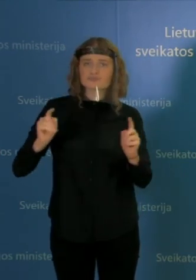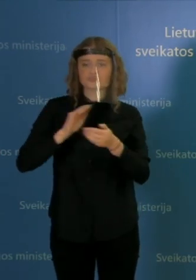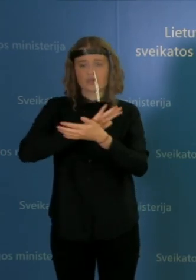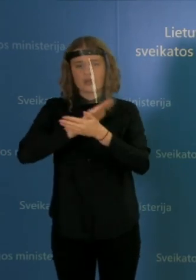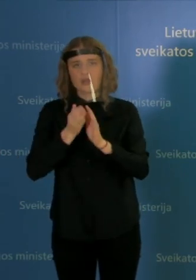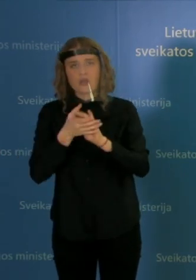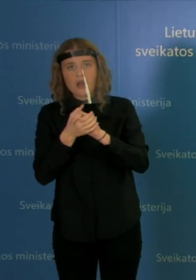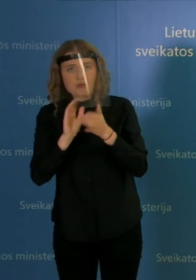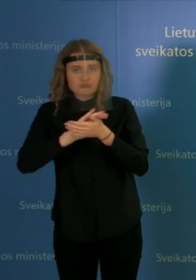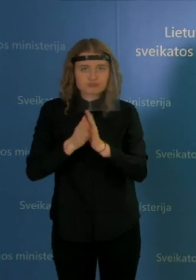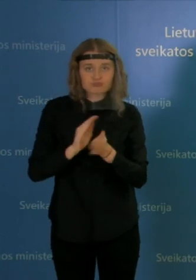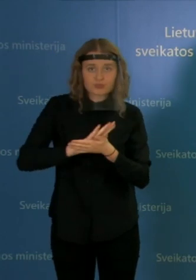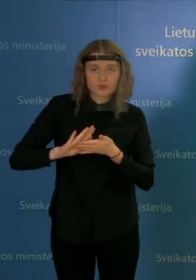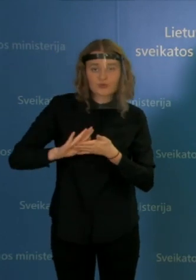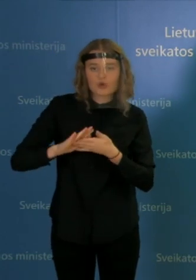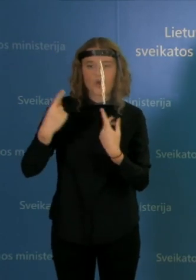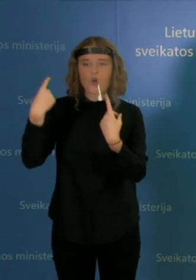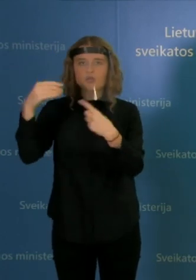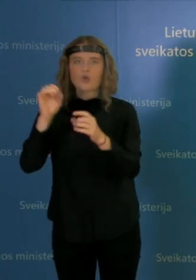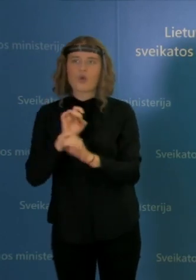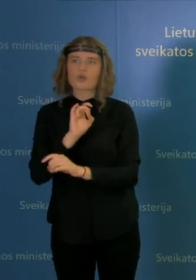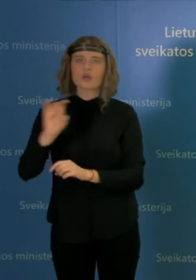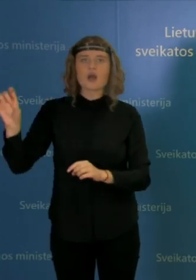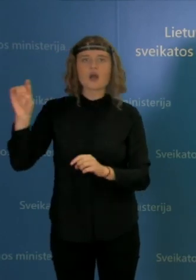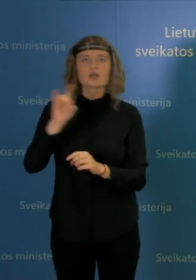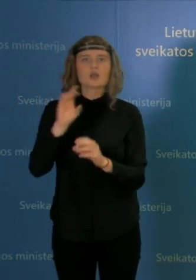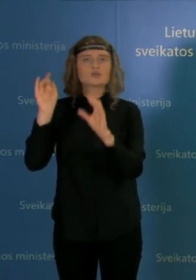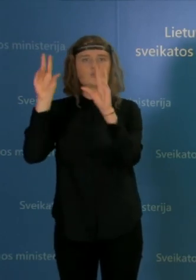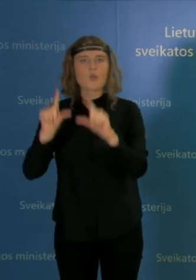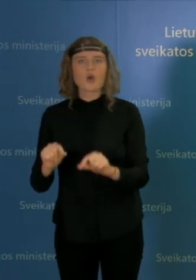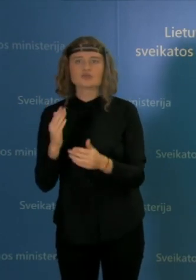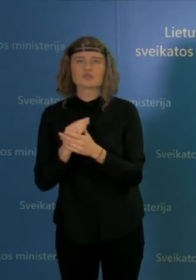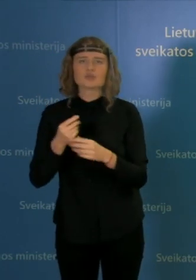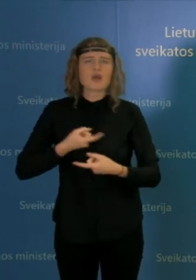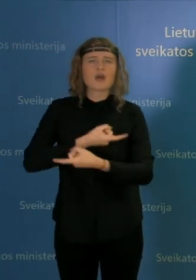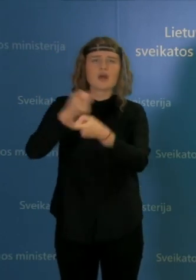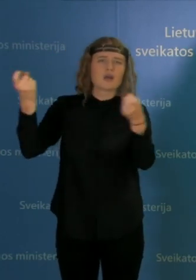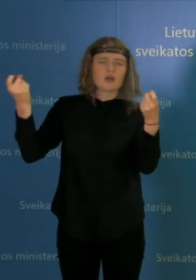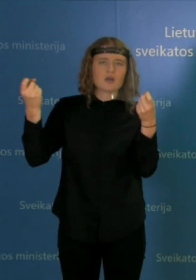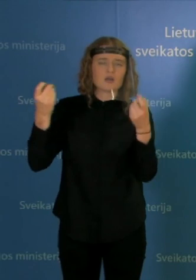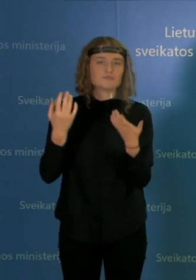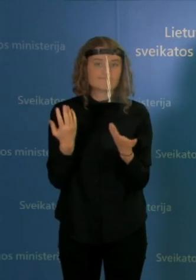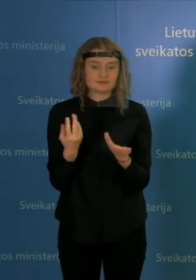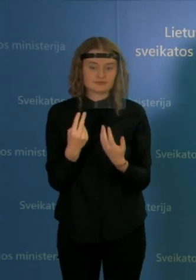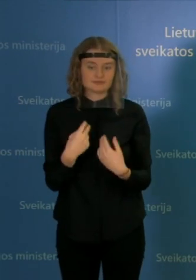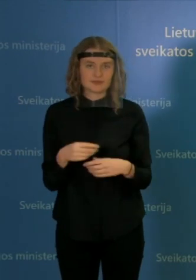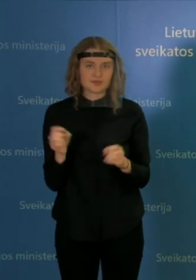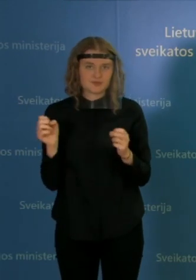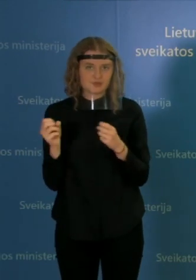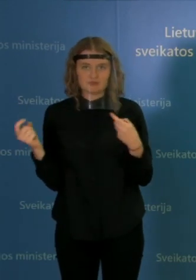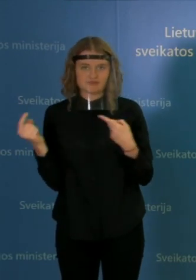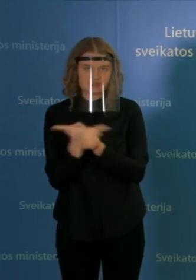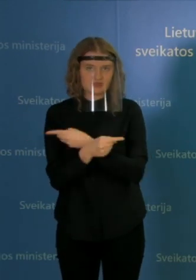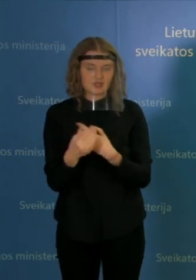dezinfekciją. Kitos kelbė apie kalėdinius išpardavimus. Tai jeigu matysim, kad situacija nepasikeičia, labiausiai